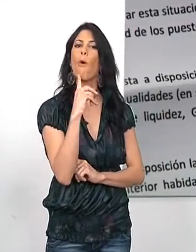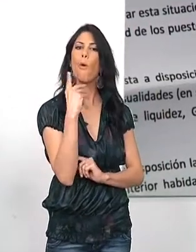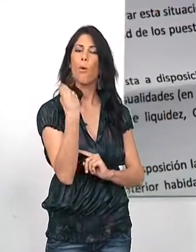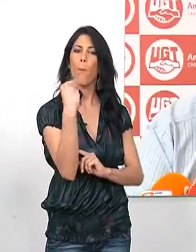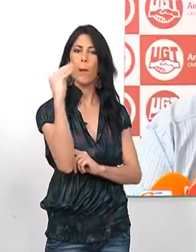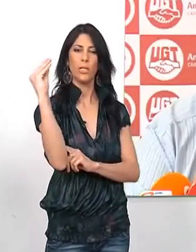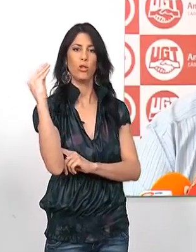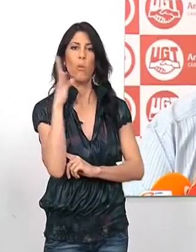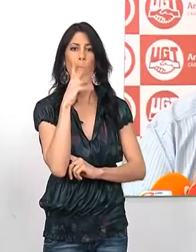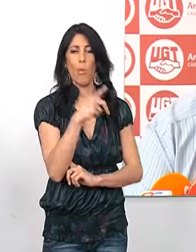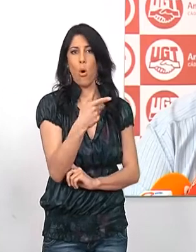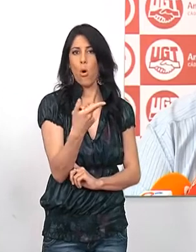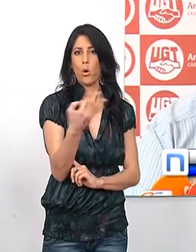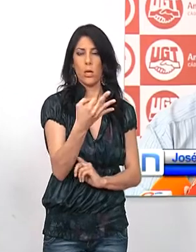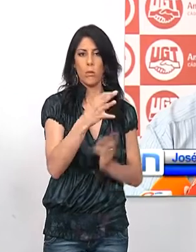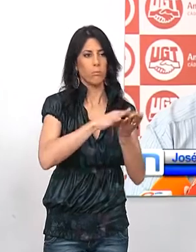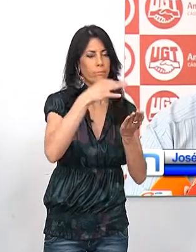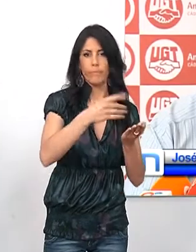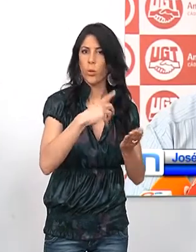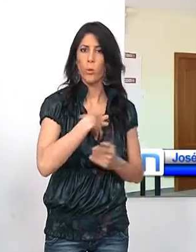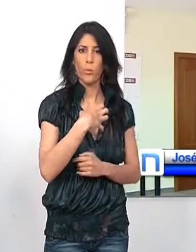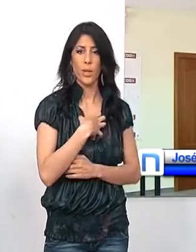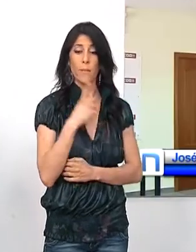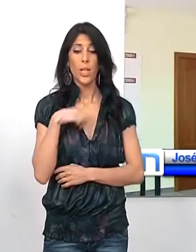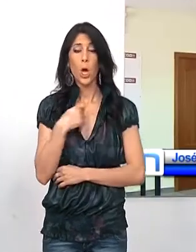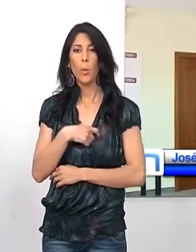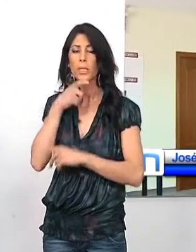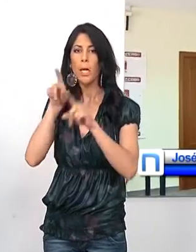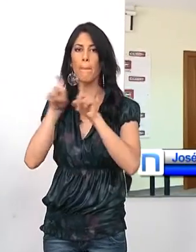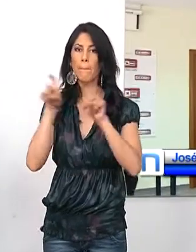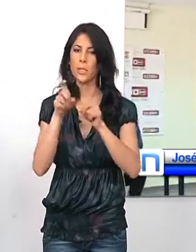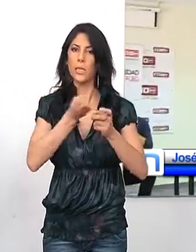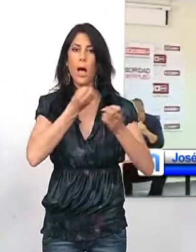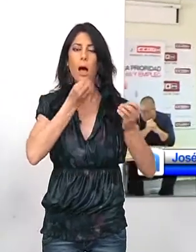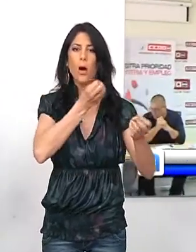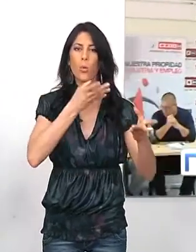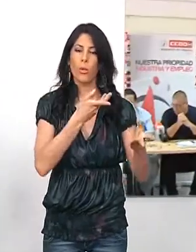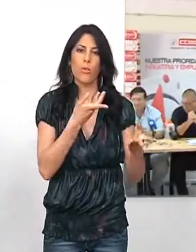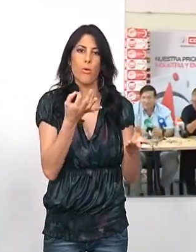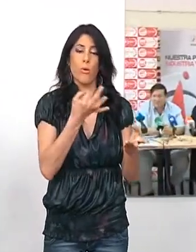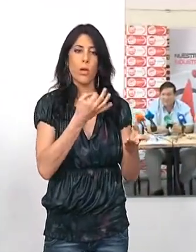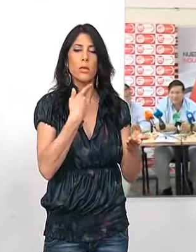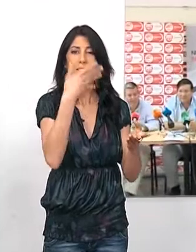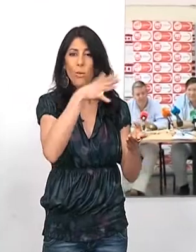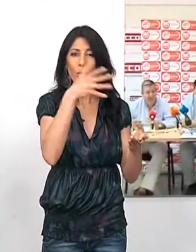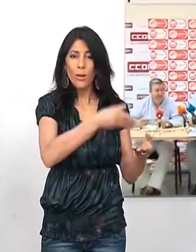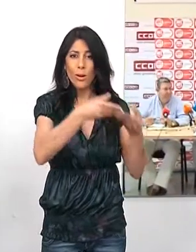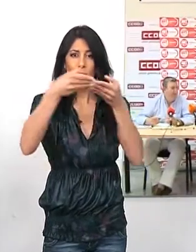que se le adeudan por los dos ERTE que ha hecho. El comité de empresa ha anunciado la interposición de demandas judiciales contra el ERE